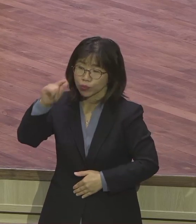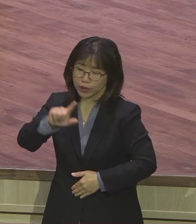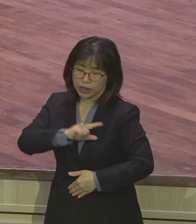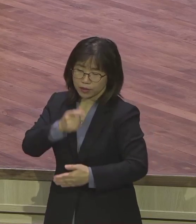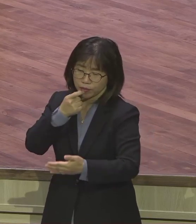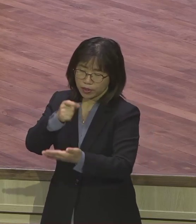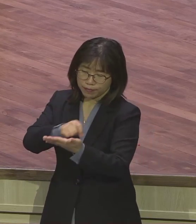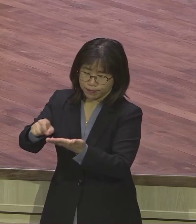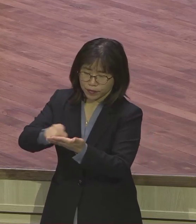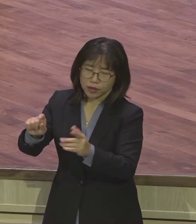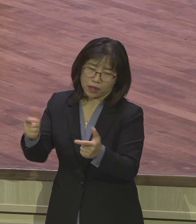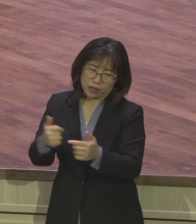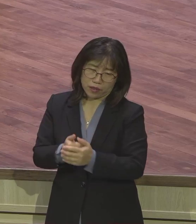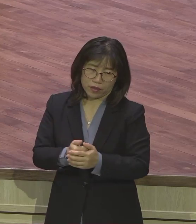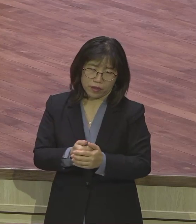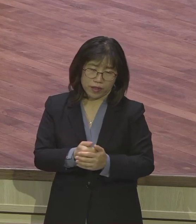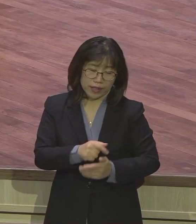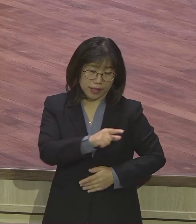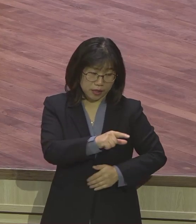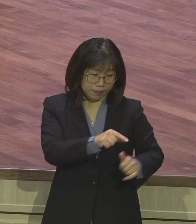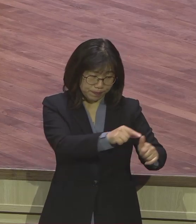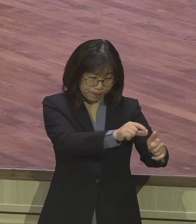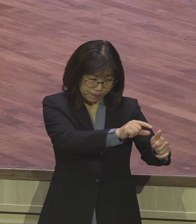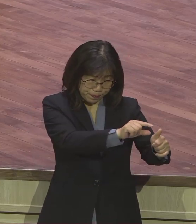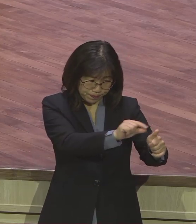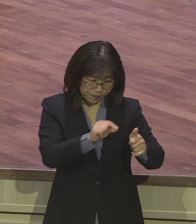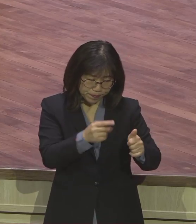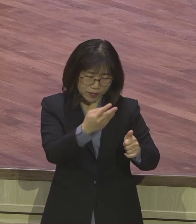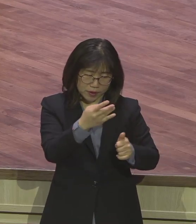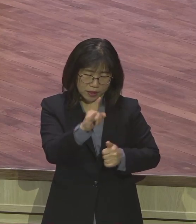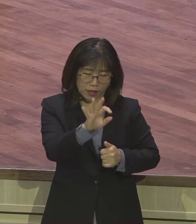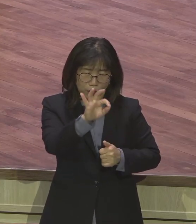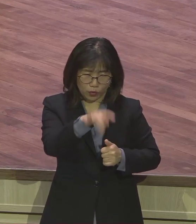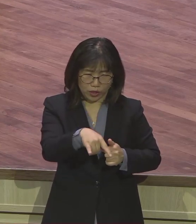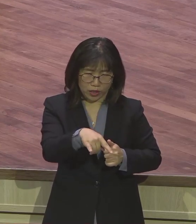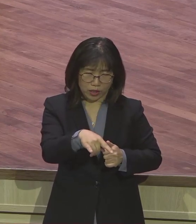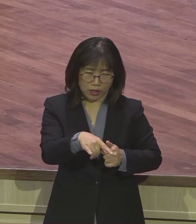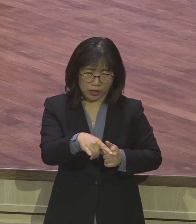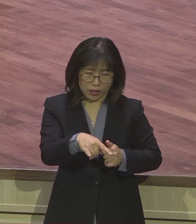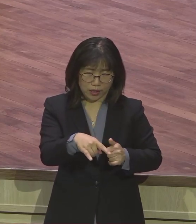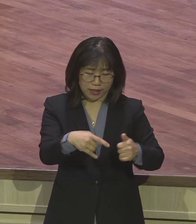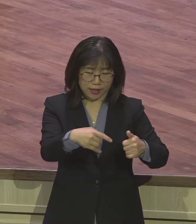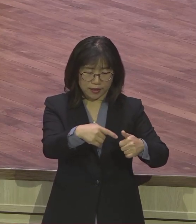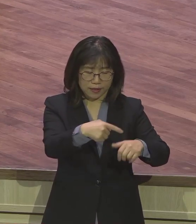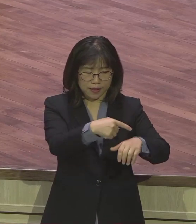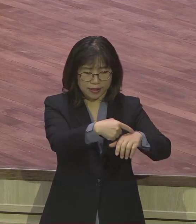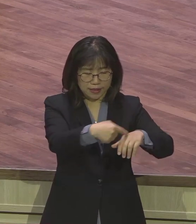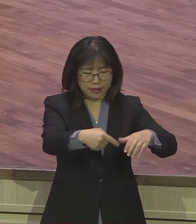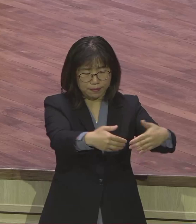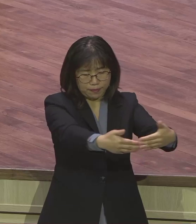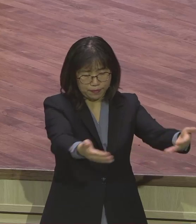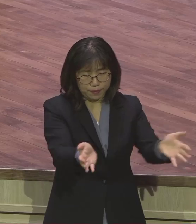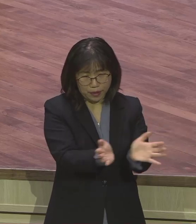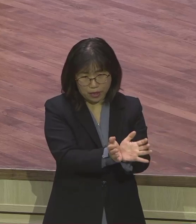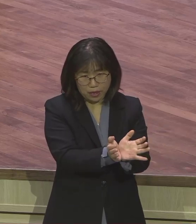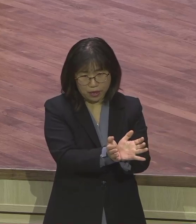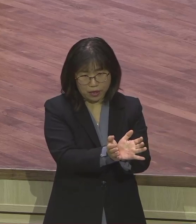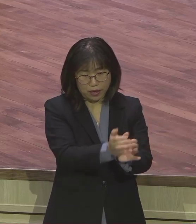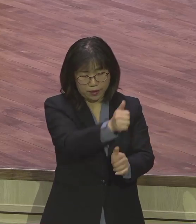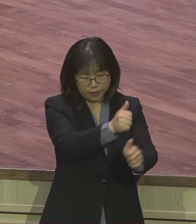이름을 말하지 않고 서지 않았어요. 부모님이 레위 집화 속에 있다는 사실을 왜 강조했을까. 레위 집화